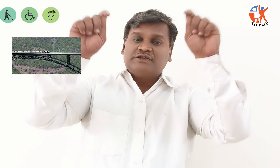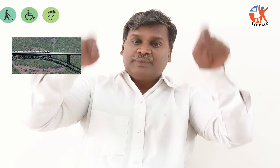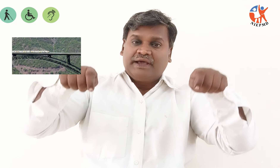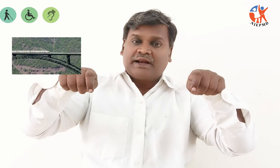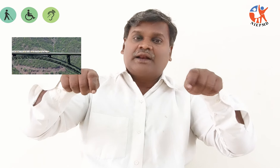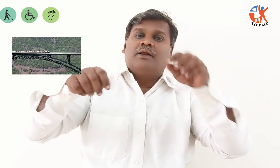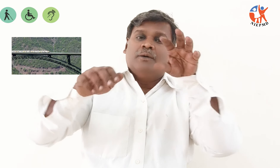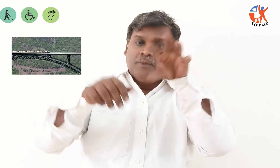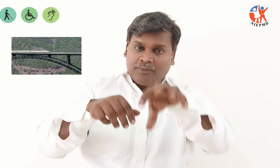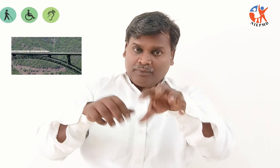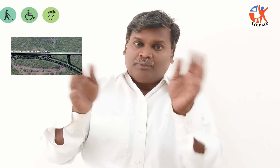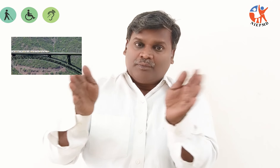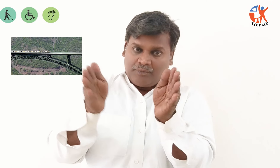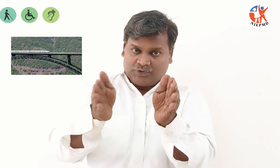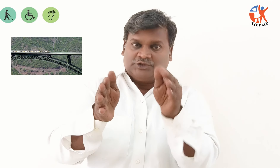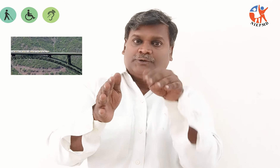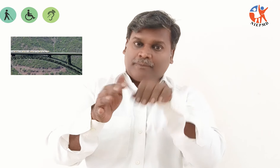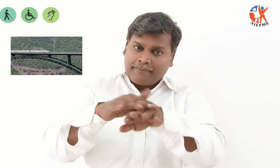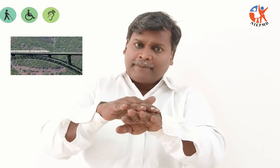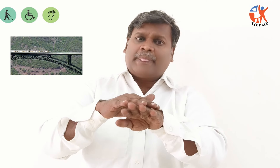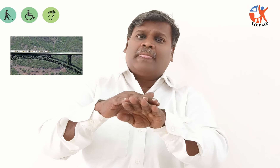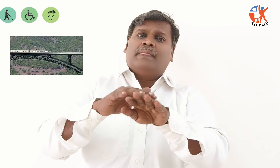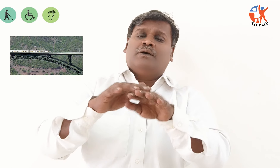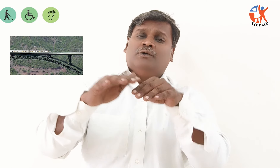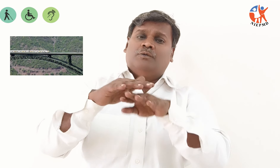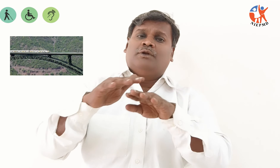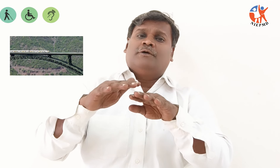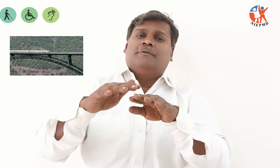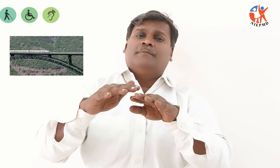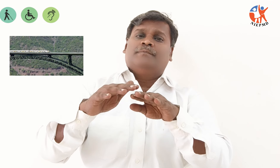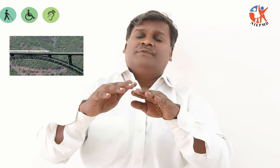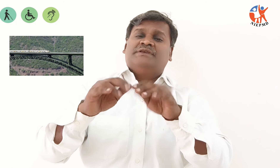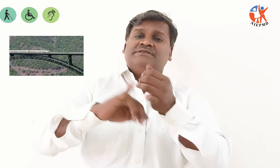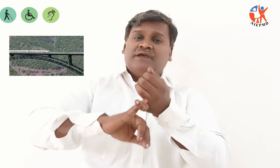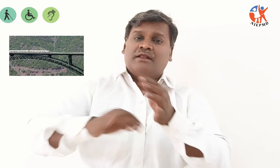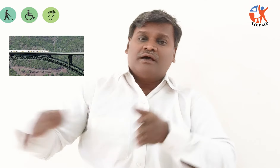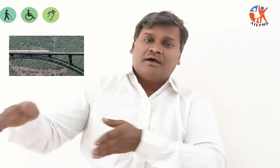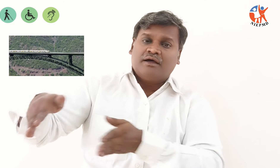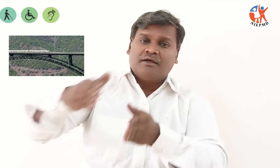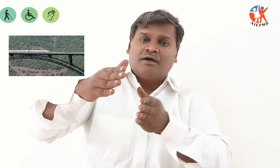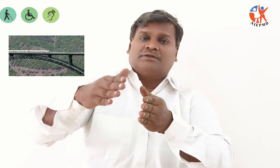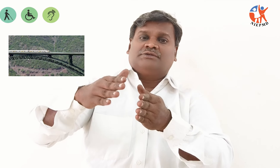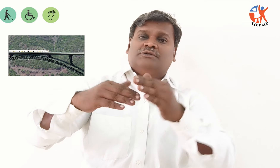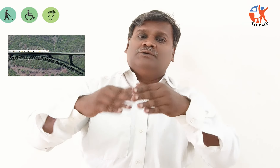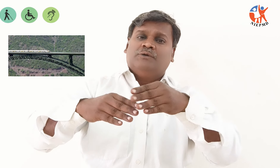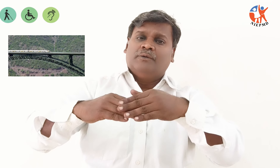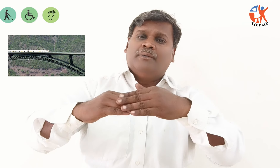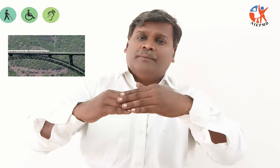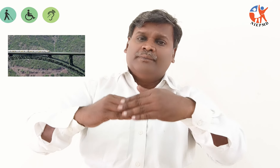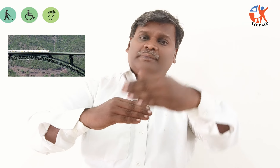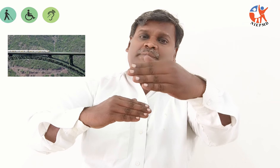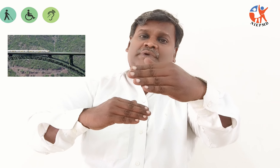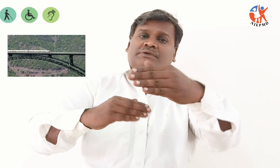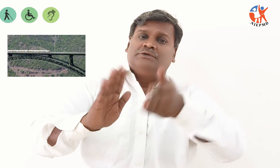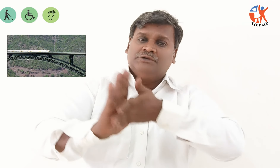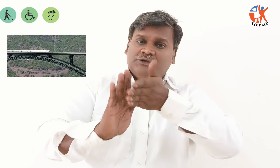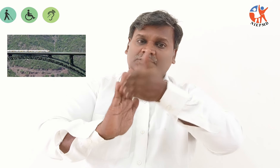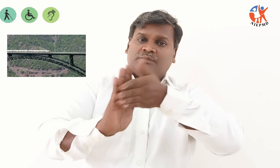காஷ்மேர் பகுதியில் உள்ள செனாபாற்சின் மீது கட்டப்பட்டுள்ள மீகு உயரமான ரயில் பாலத்தின் சோதனை ஓட்டம் வெற்றிகரமாக